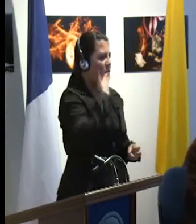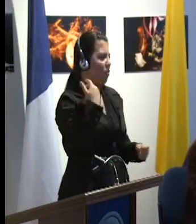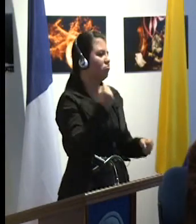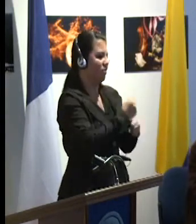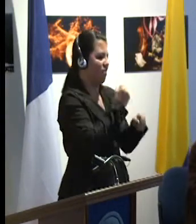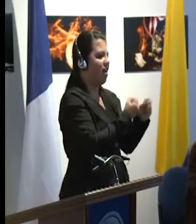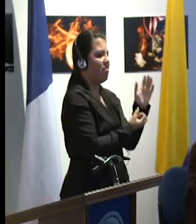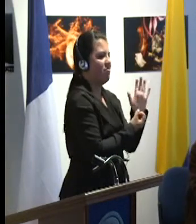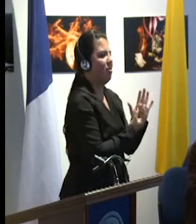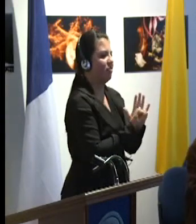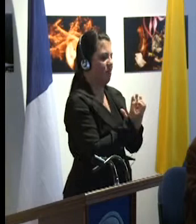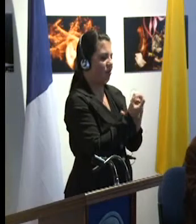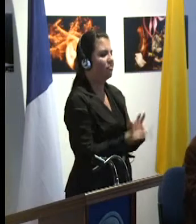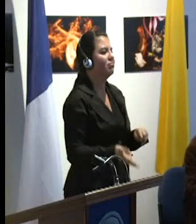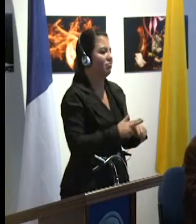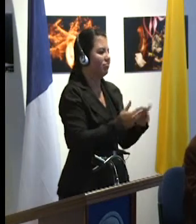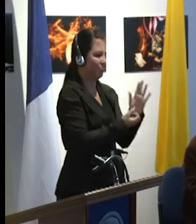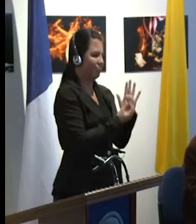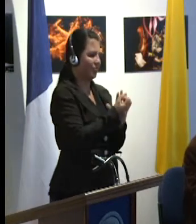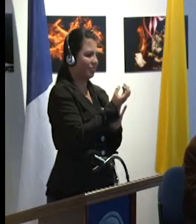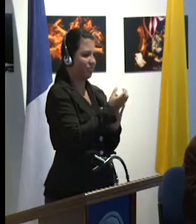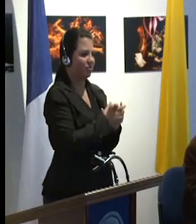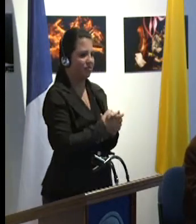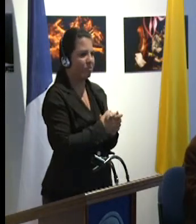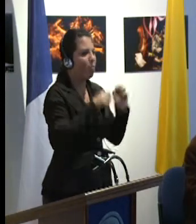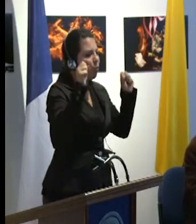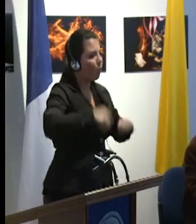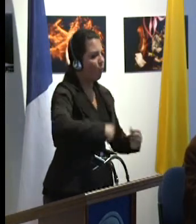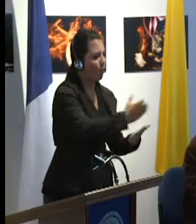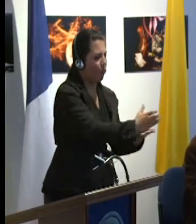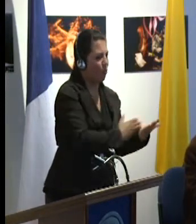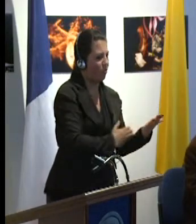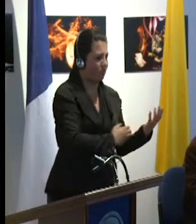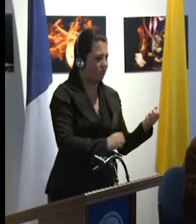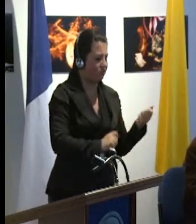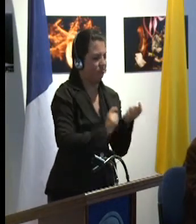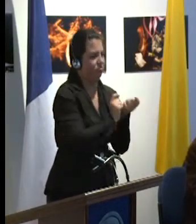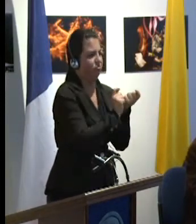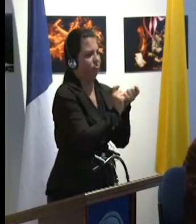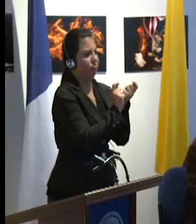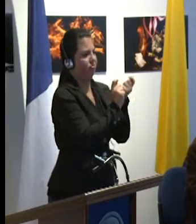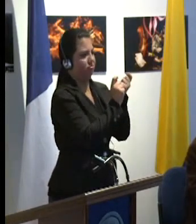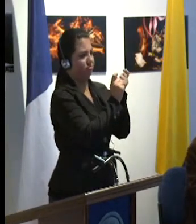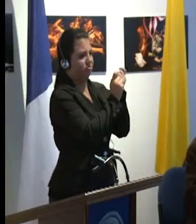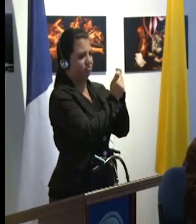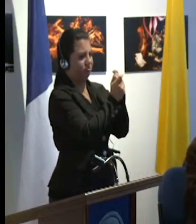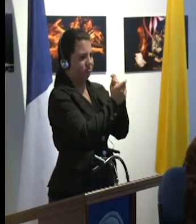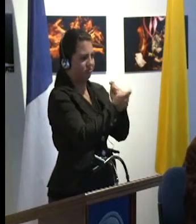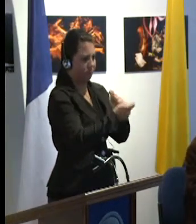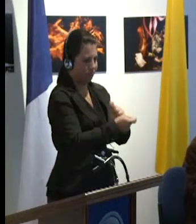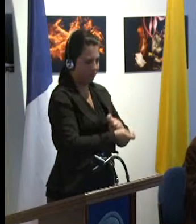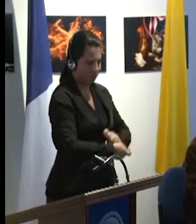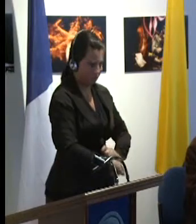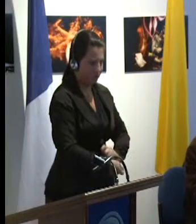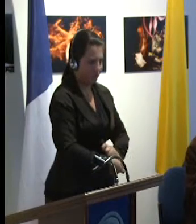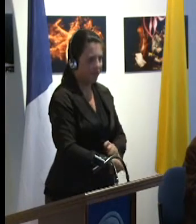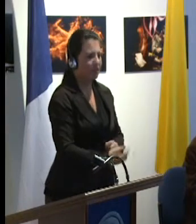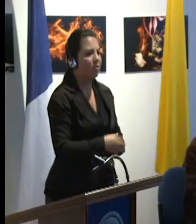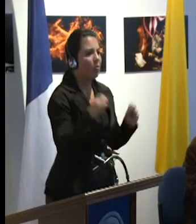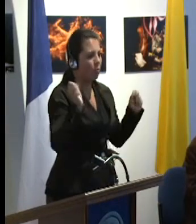Por ejemplo, debemos adaptar el currículo, cambiar la escuela, y esto es la escuela inclusiva. Cambiar la escuela,